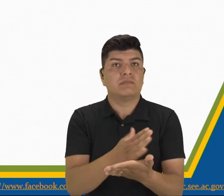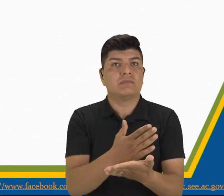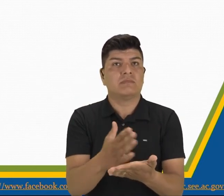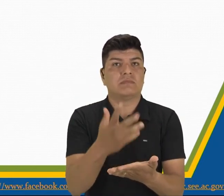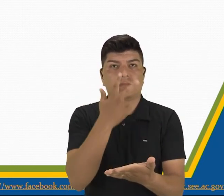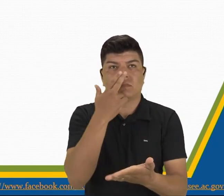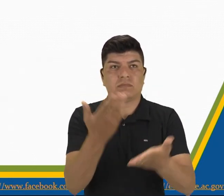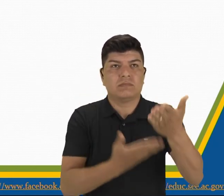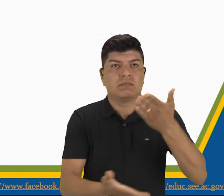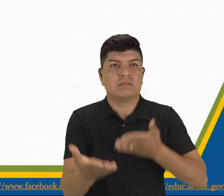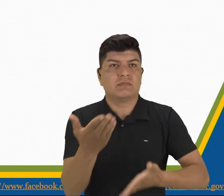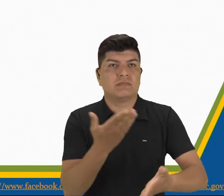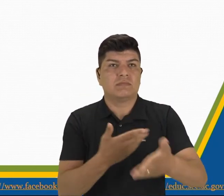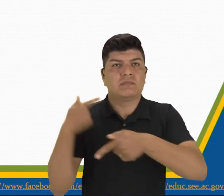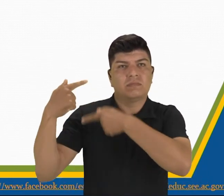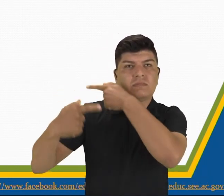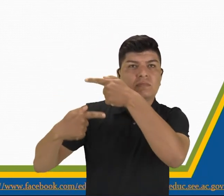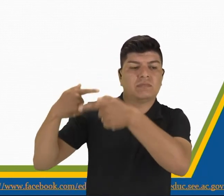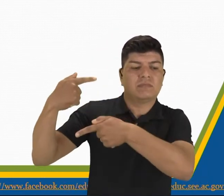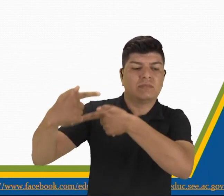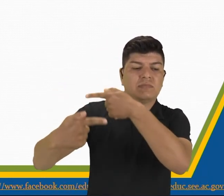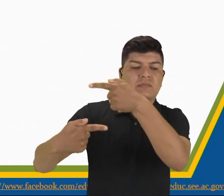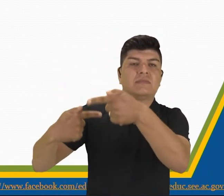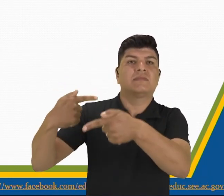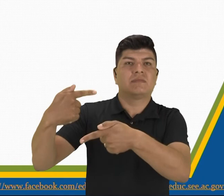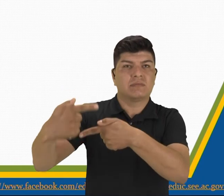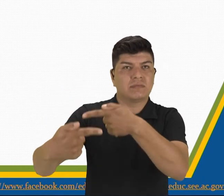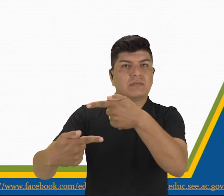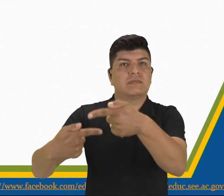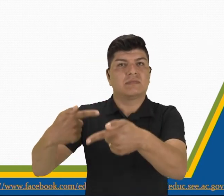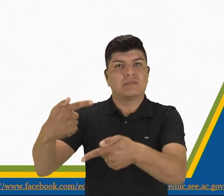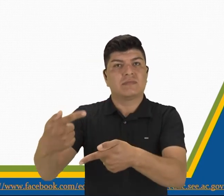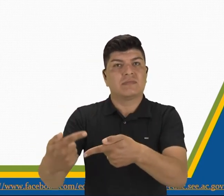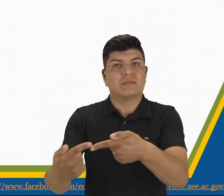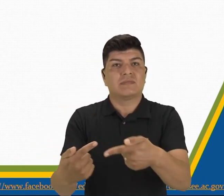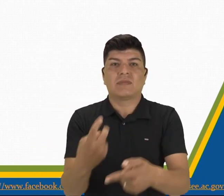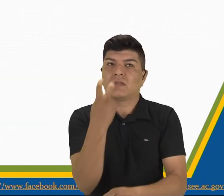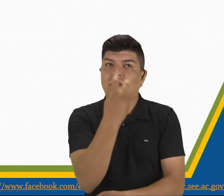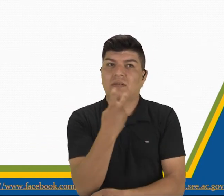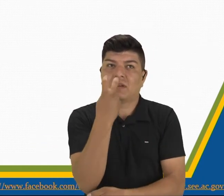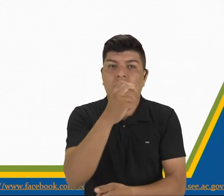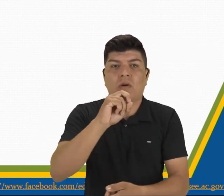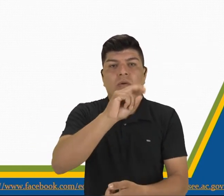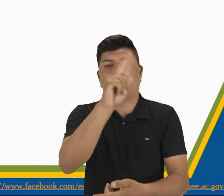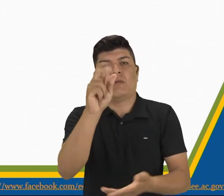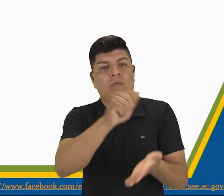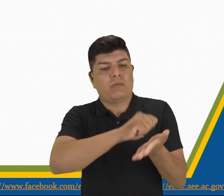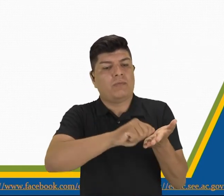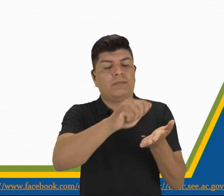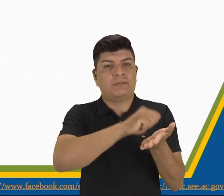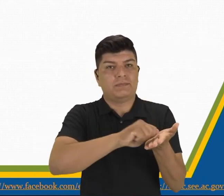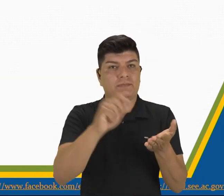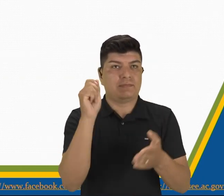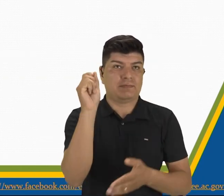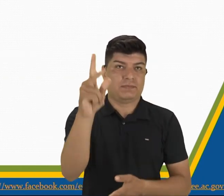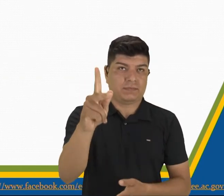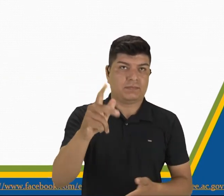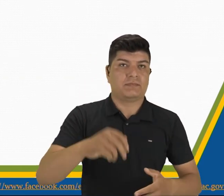transmite de generación en generación de forma oral o escrita, ¿ok?